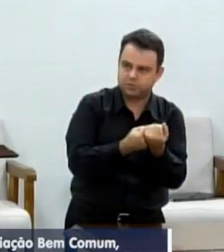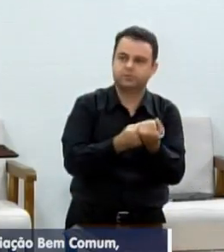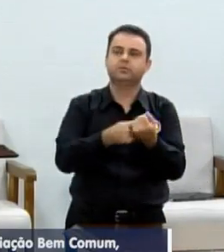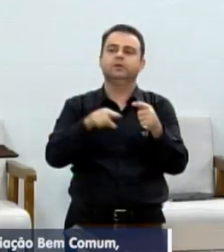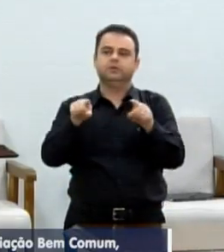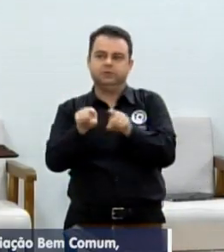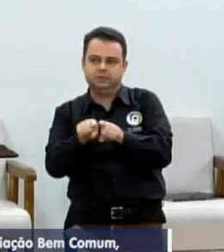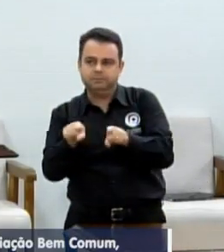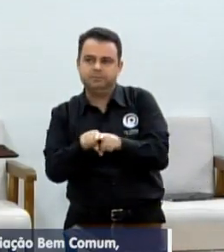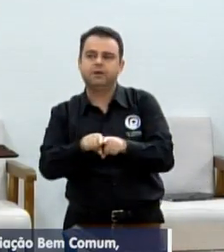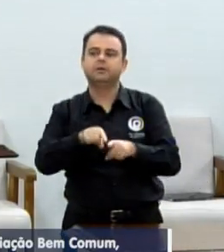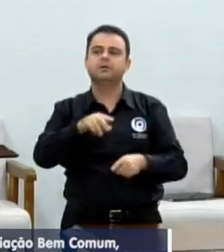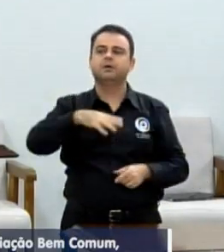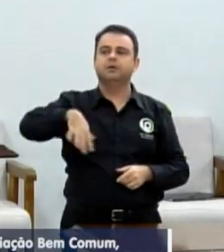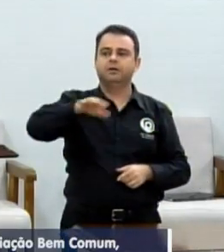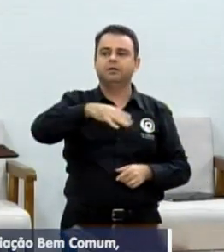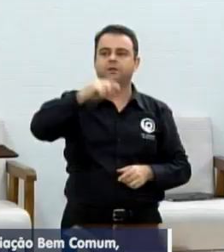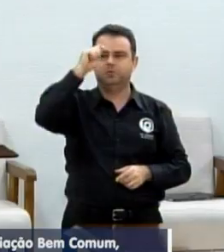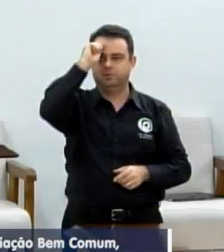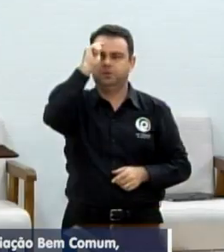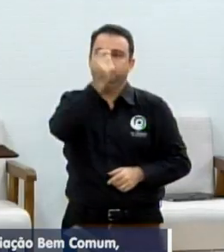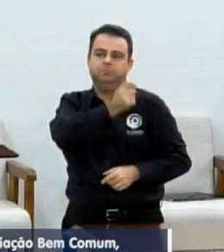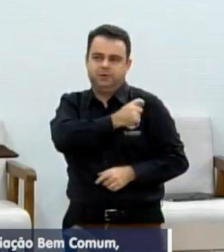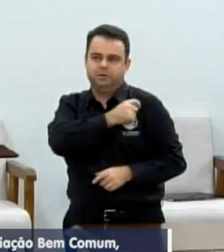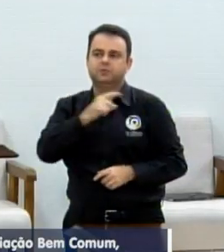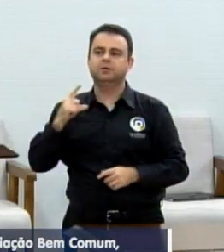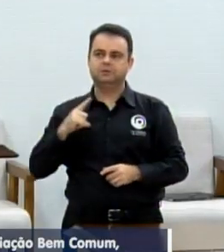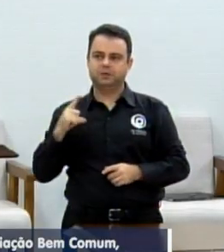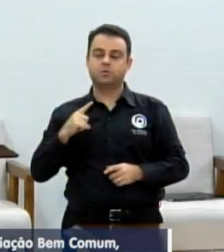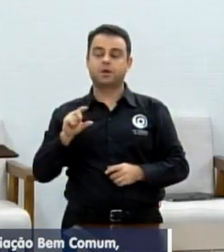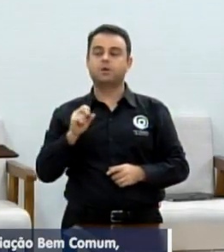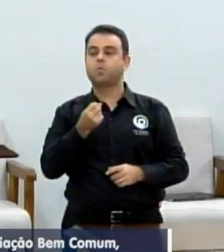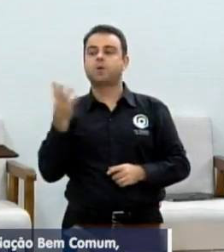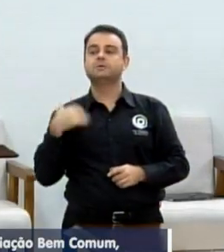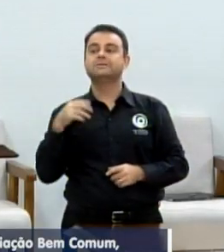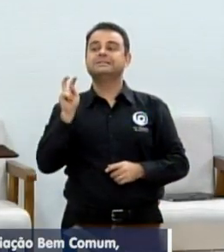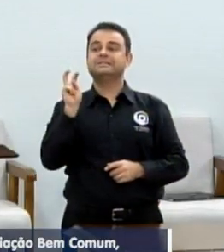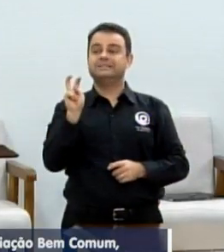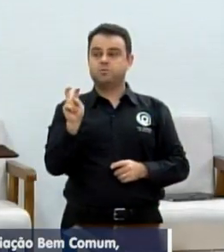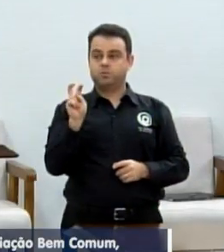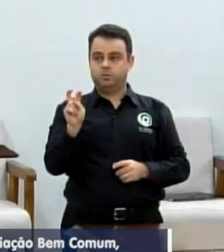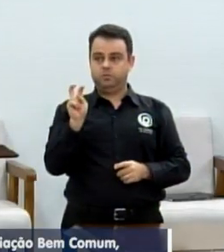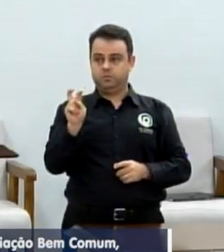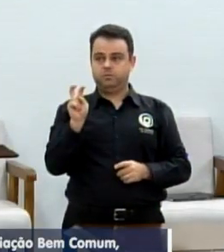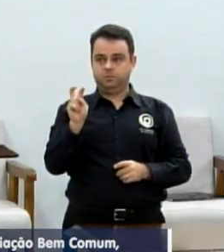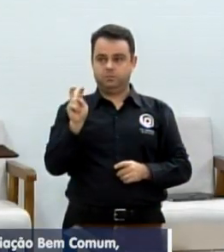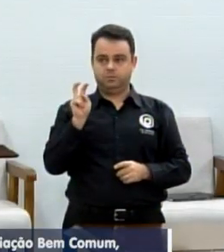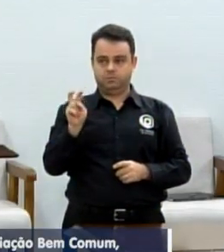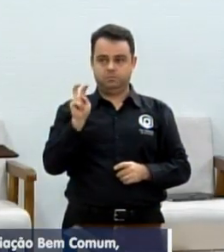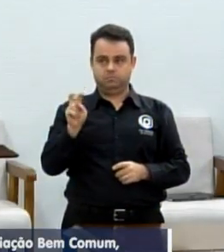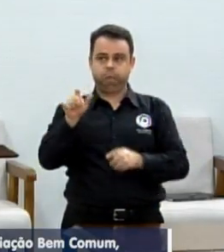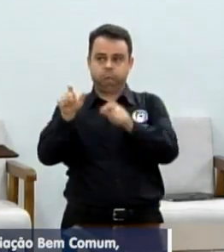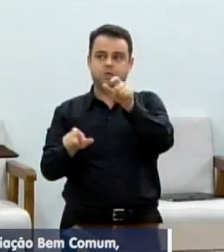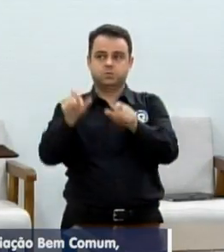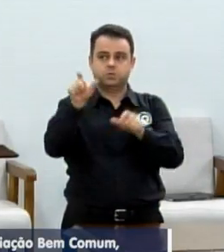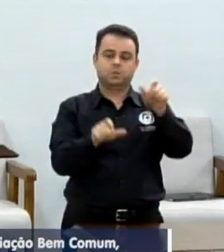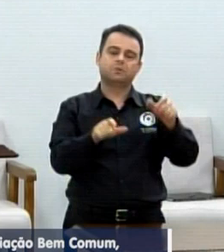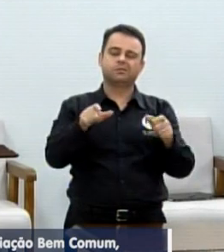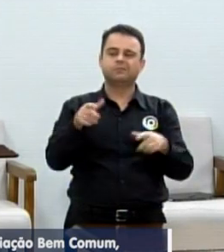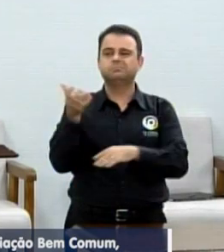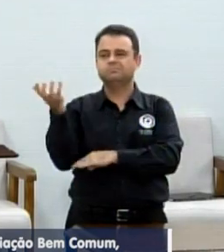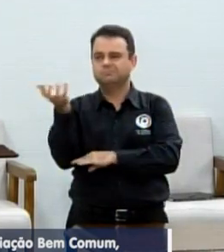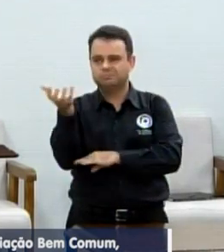em São José do Rio Preto, foram cinco, onde pessoas que estão em situação de rua,